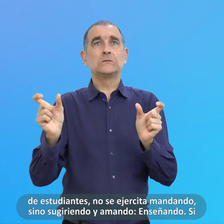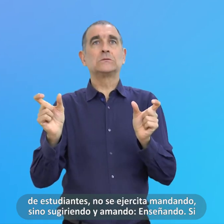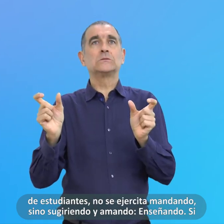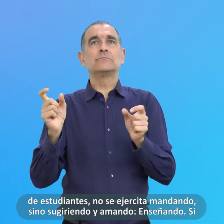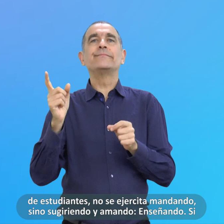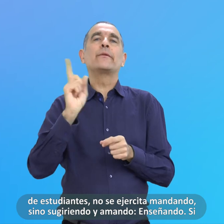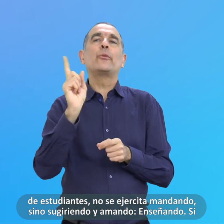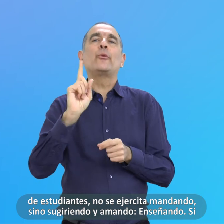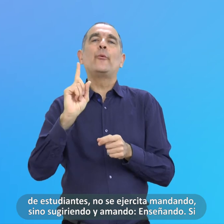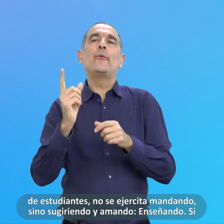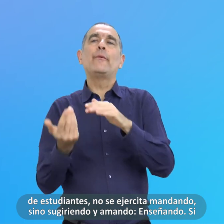ejercita Mandando